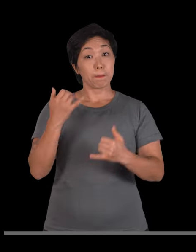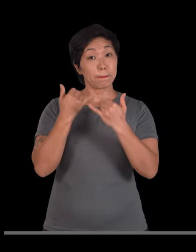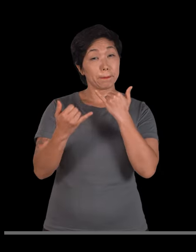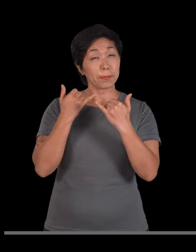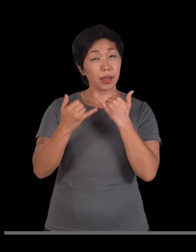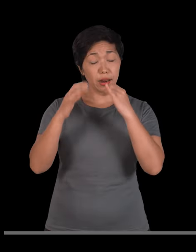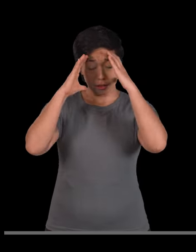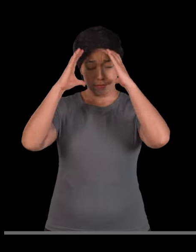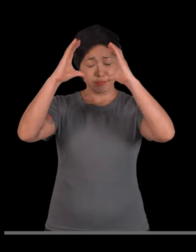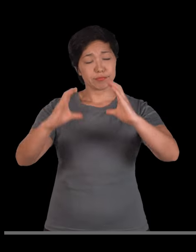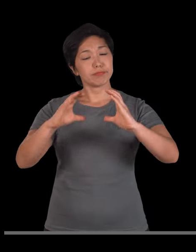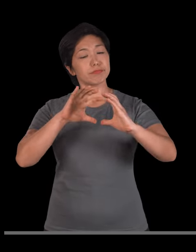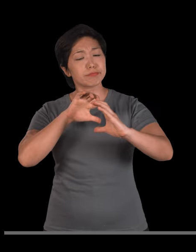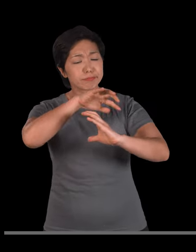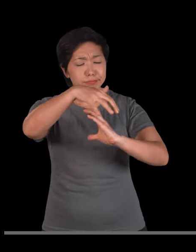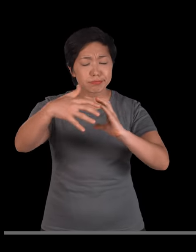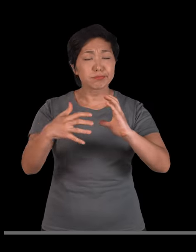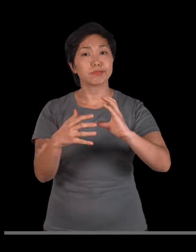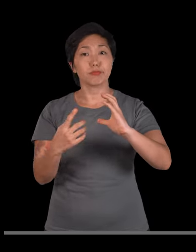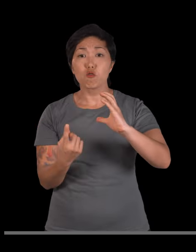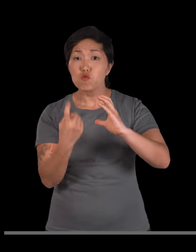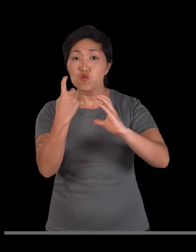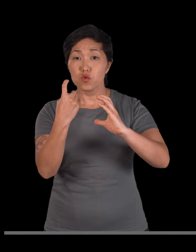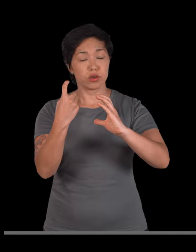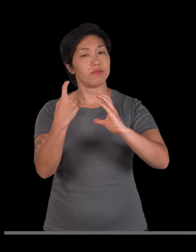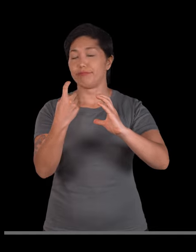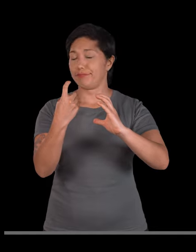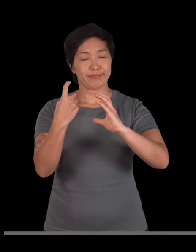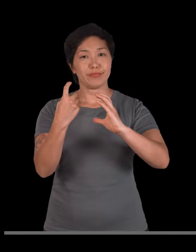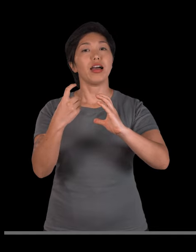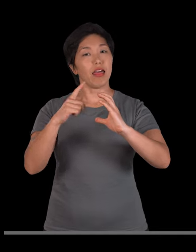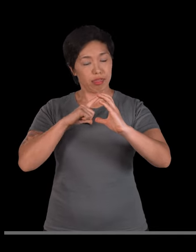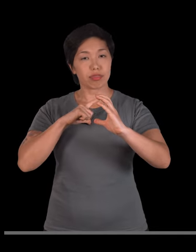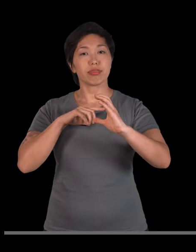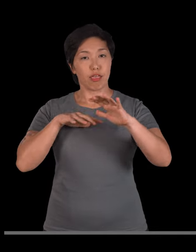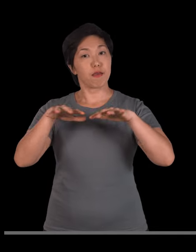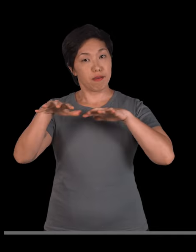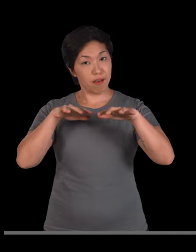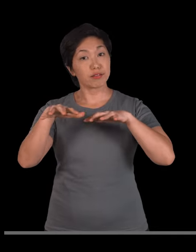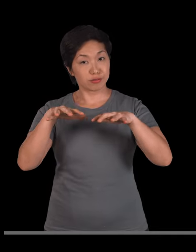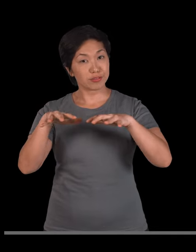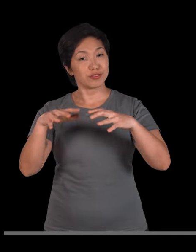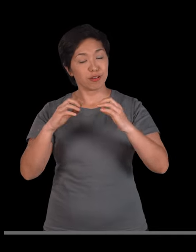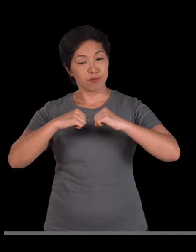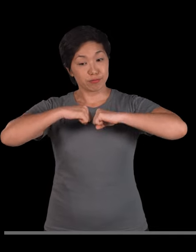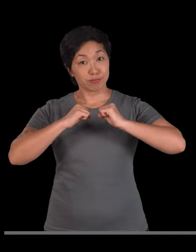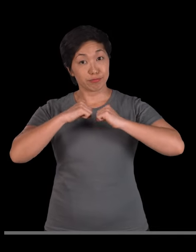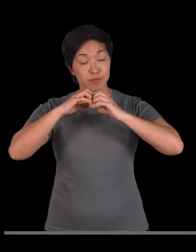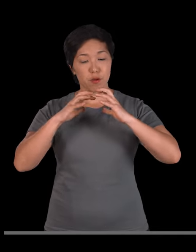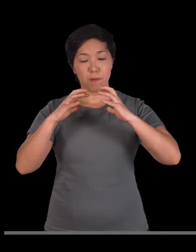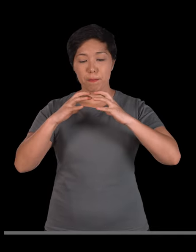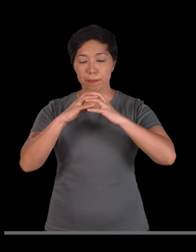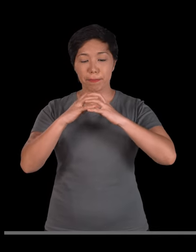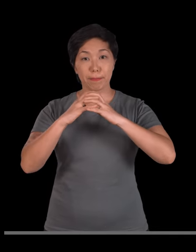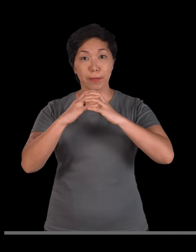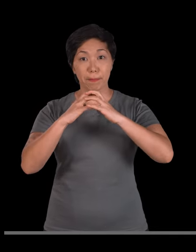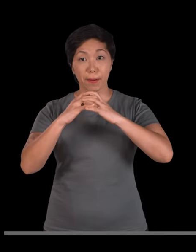perto, parece que é uma coisa só, mas não. Tem articulações, mas articulações que não se movem. Articulações imóveis.